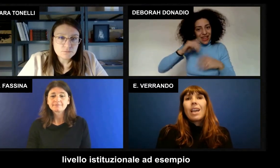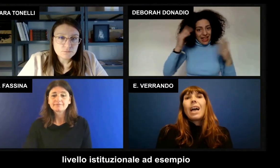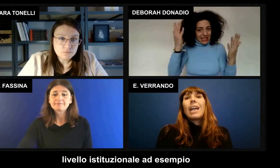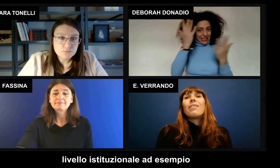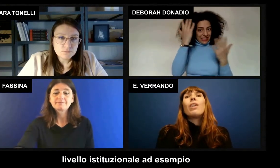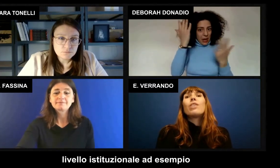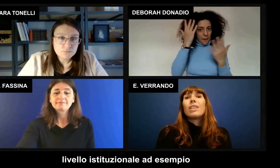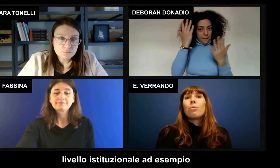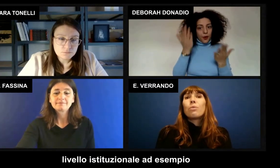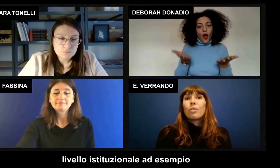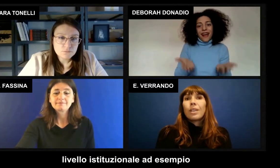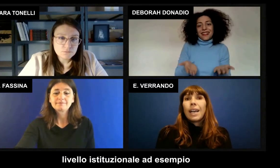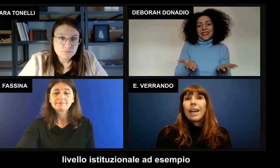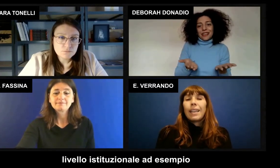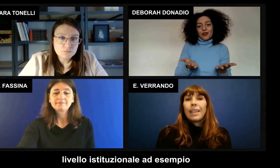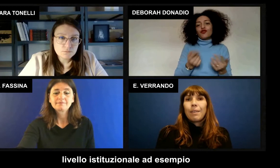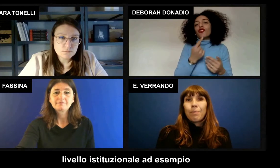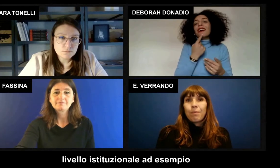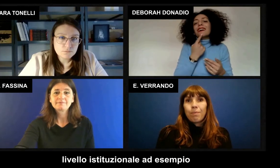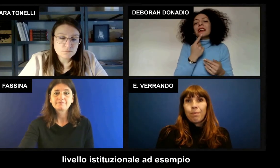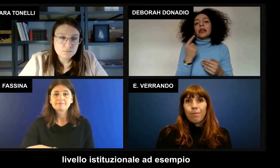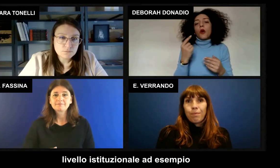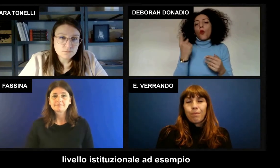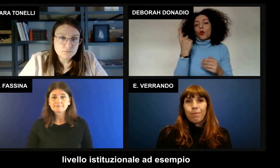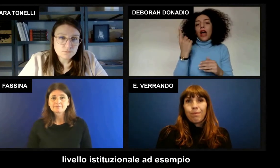a livello istituzionale